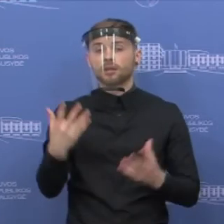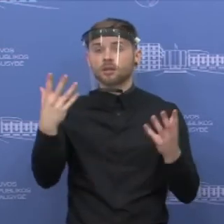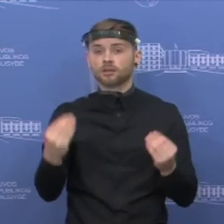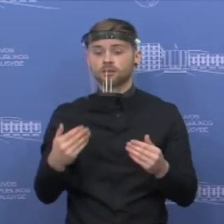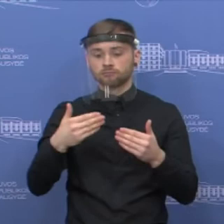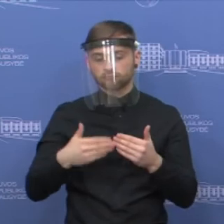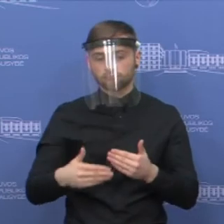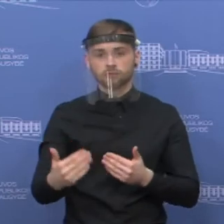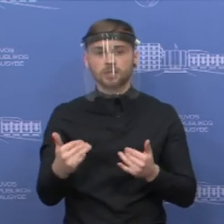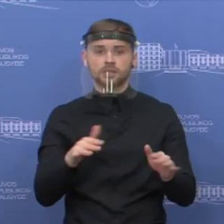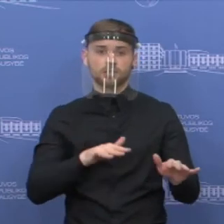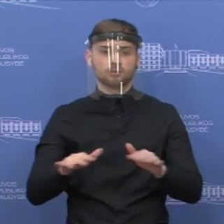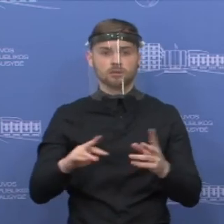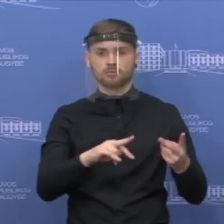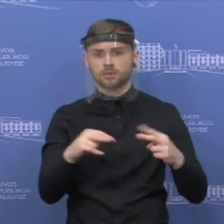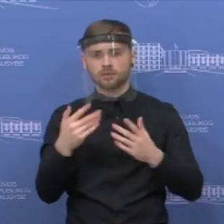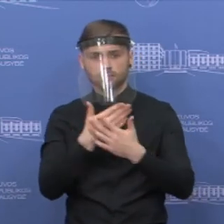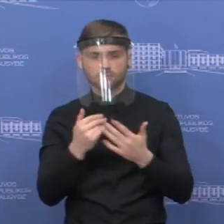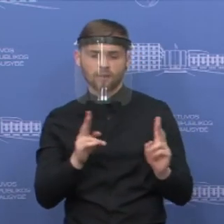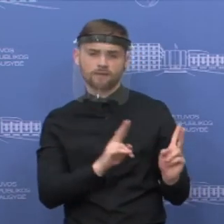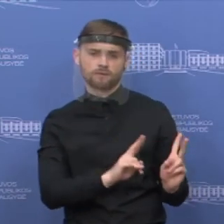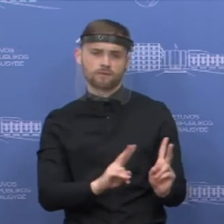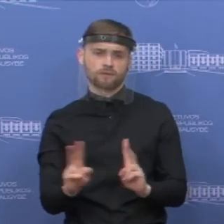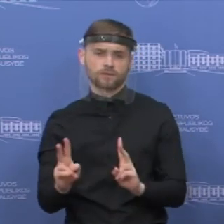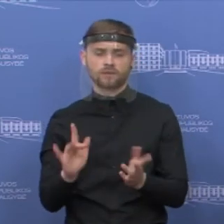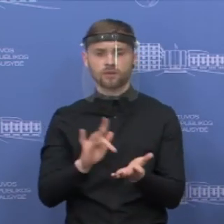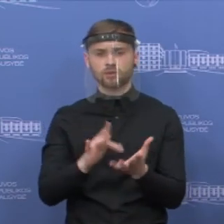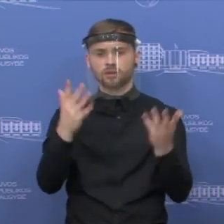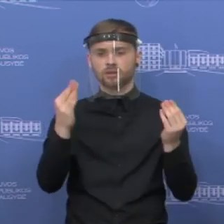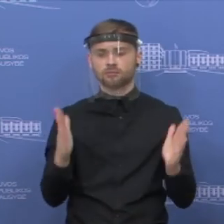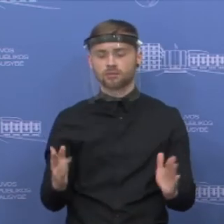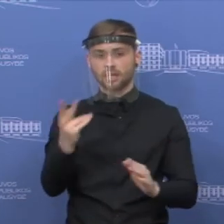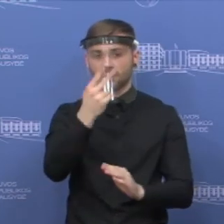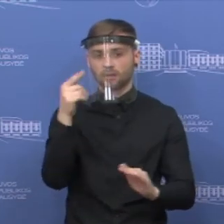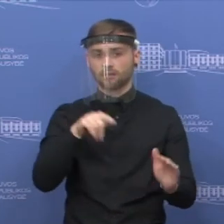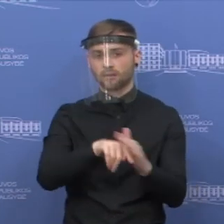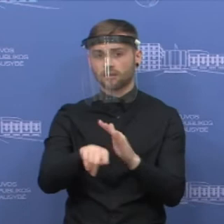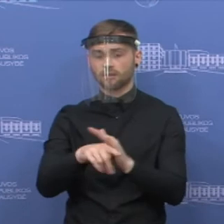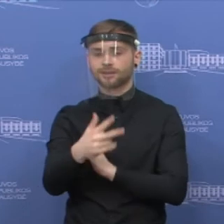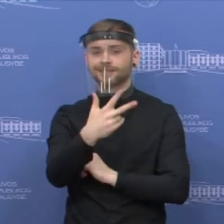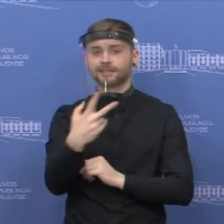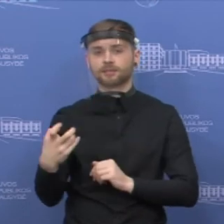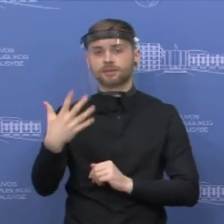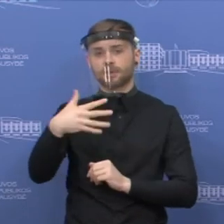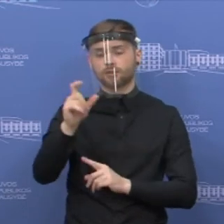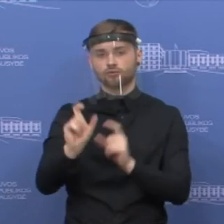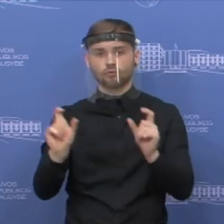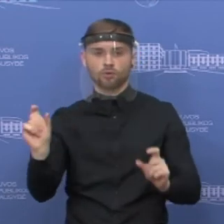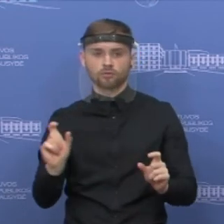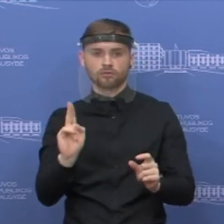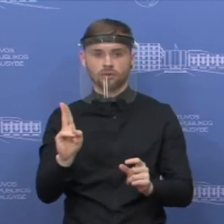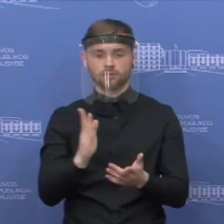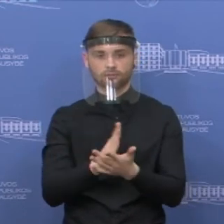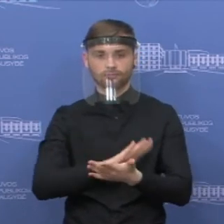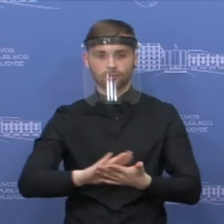dienos situacijas šis mes nepasikeitė, kaip ir minėjo, vidutiniškai per dieną iš Lietuvos išvyksta apie 350 mūsų piliečių.